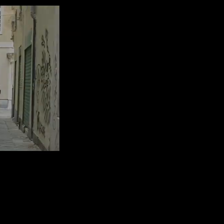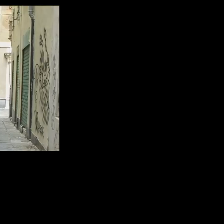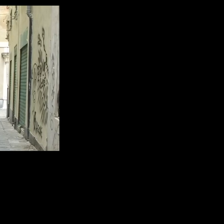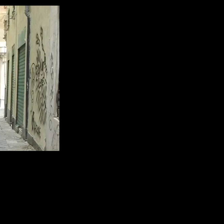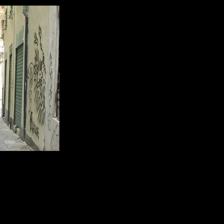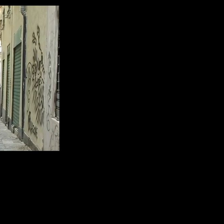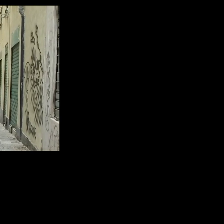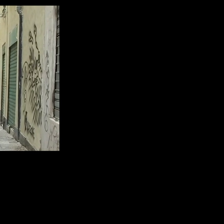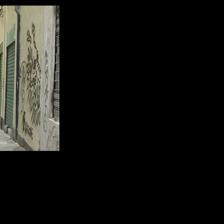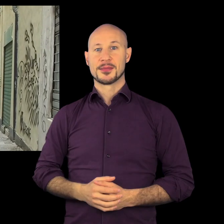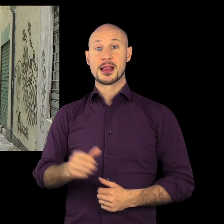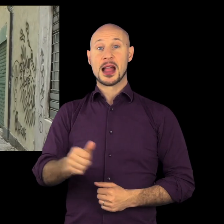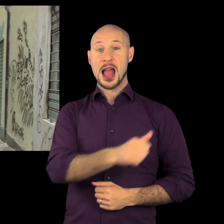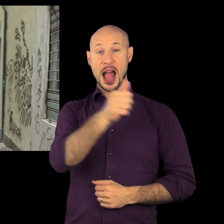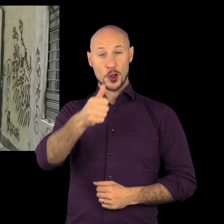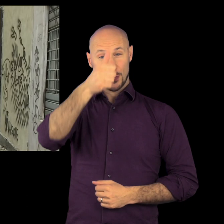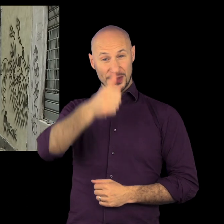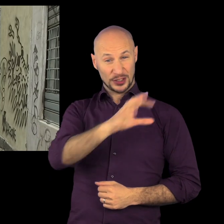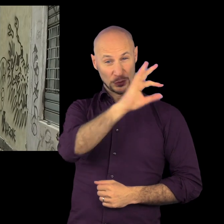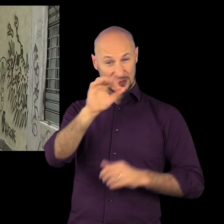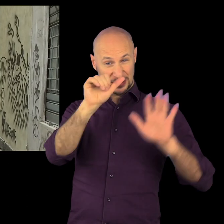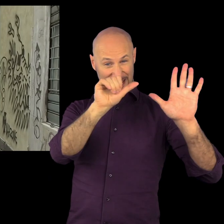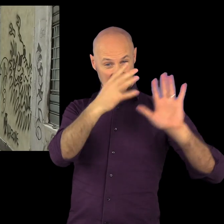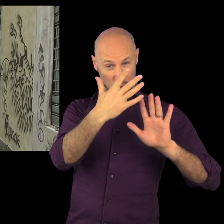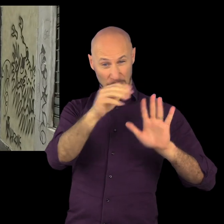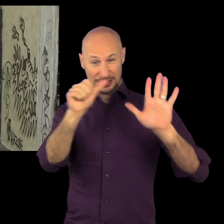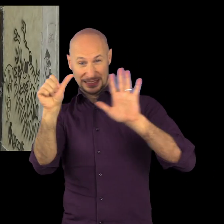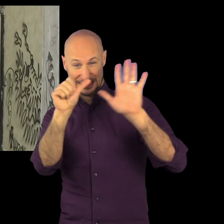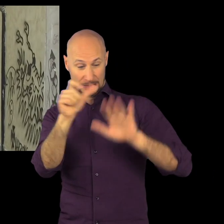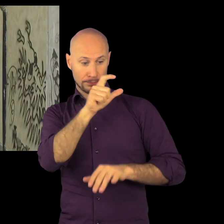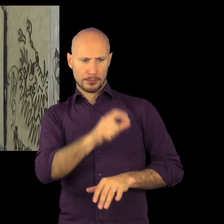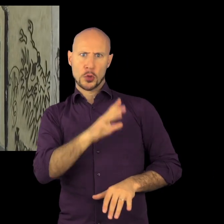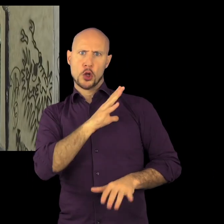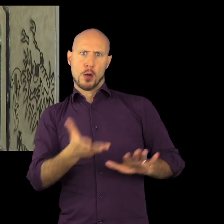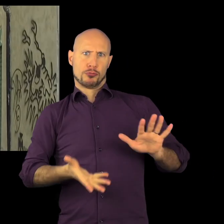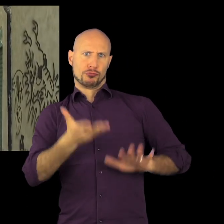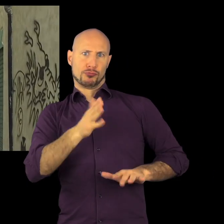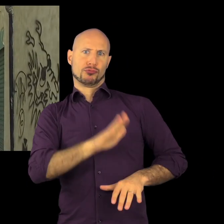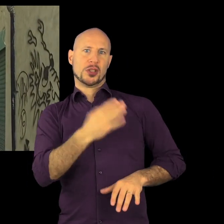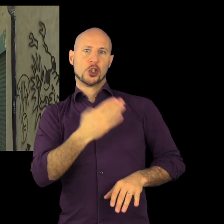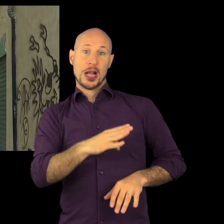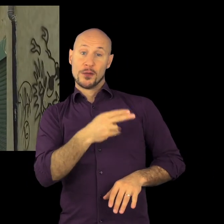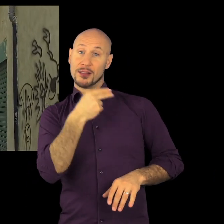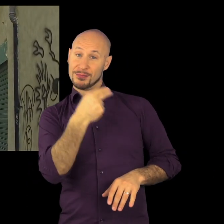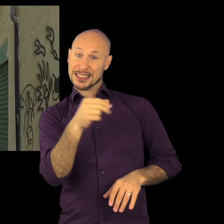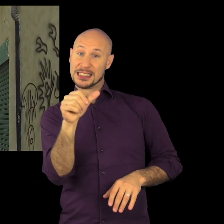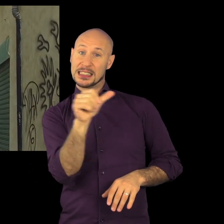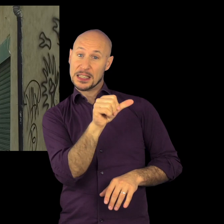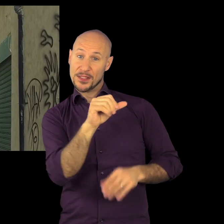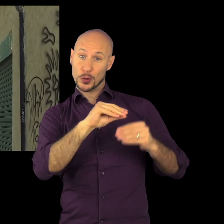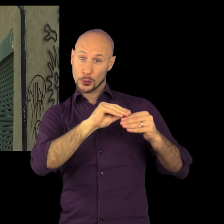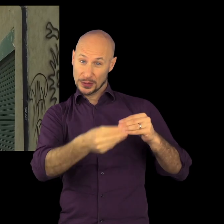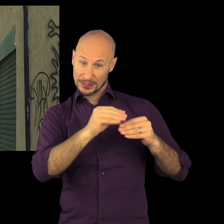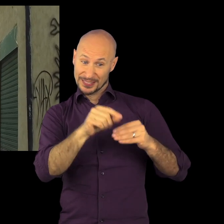Il palazzo venne edificato tra il 1565 e il 1566 per volontà